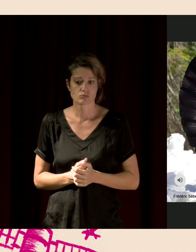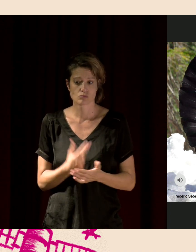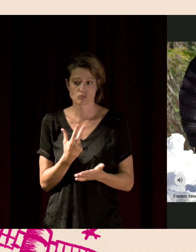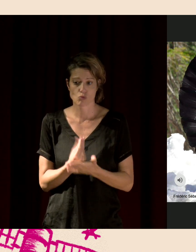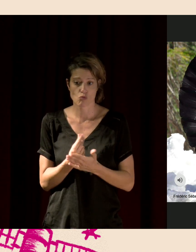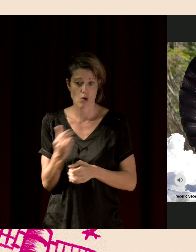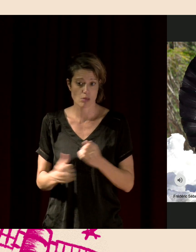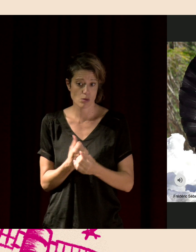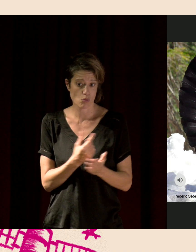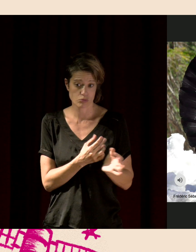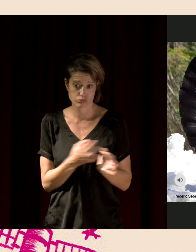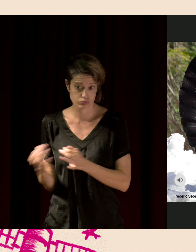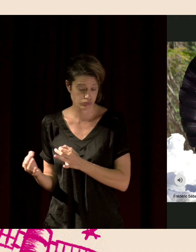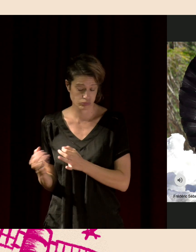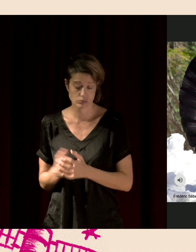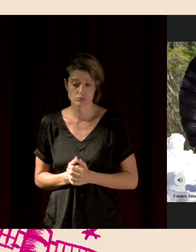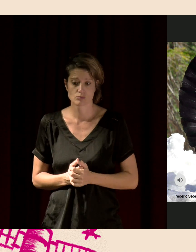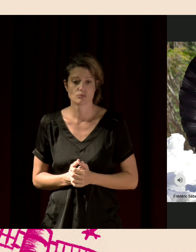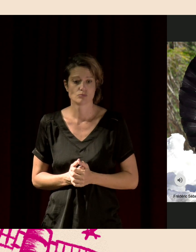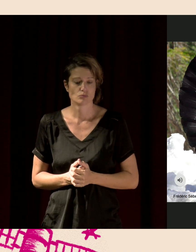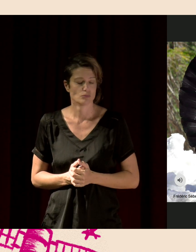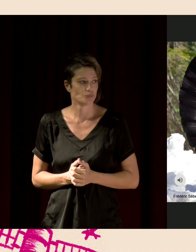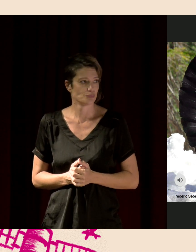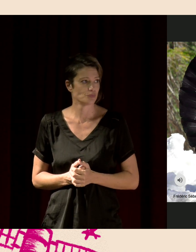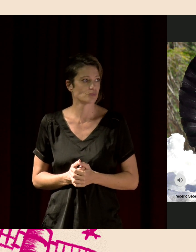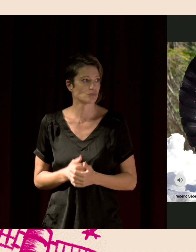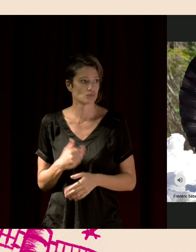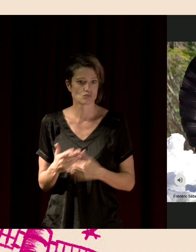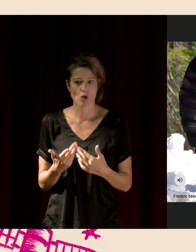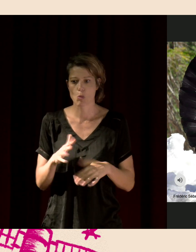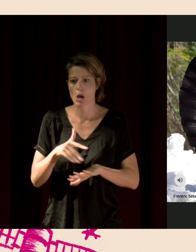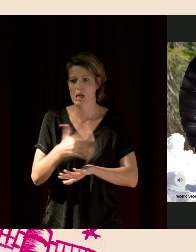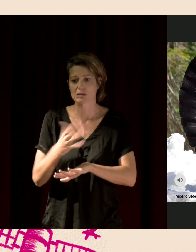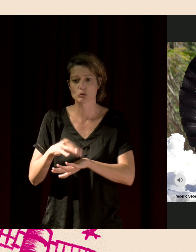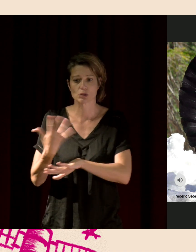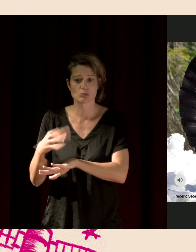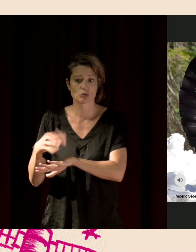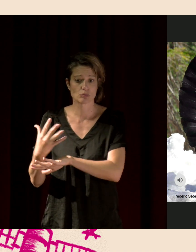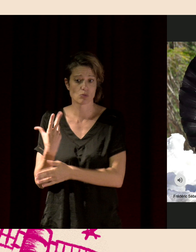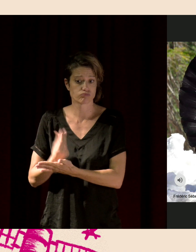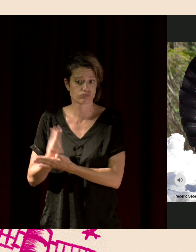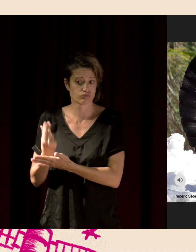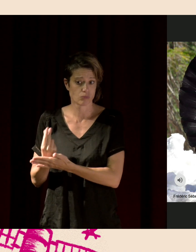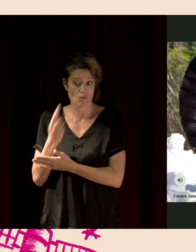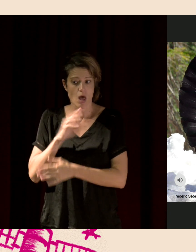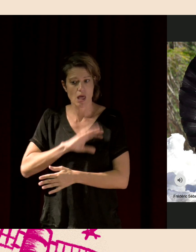à l'admi, nos magnétophones vont se mettre en route et enregistrer la forêt. Ils font ça tous les quarts d'heure. Et on veut faire ça sur 10, 15, peut-être 20